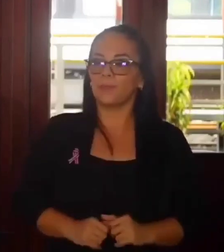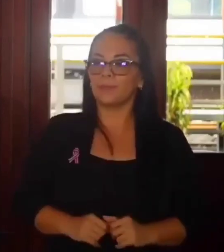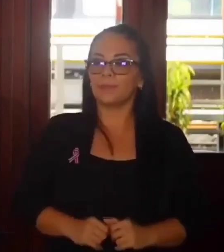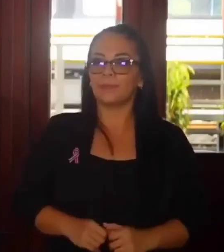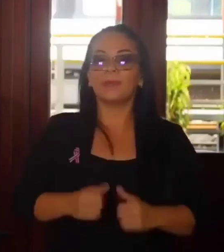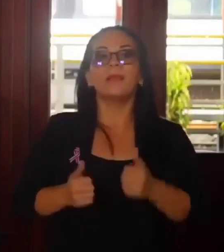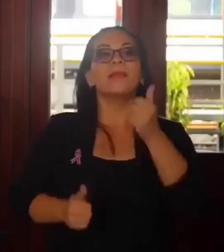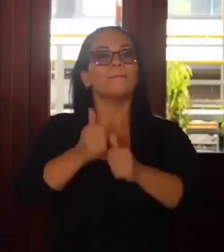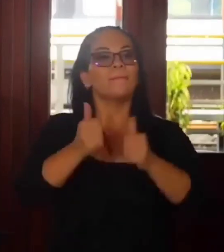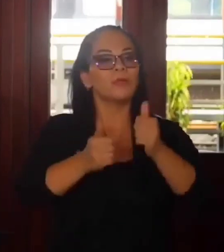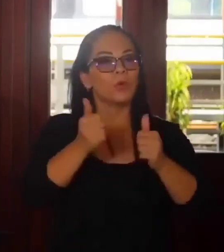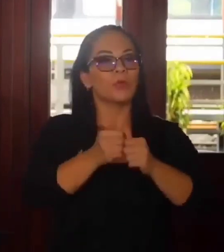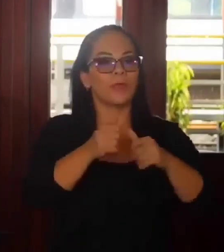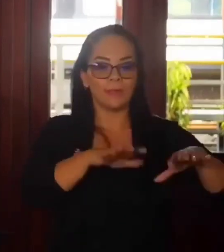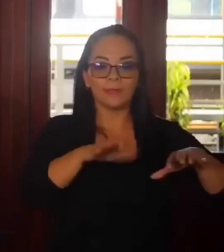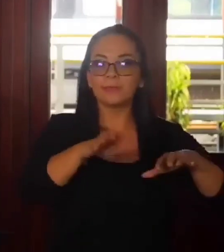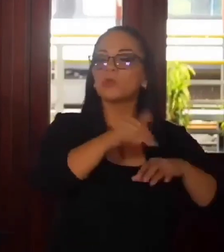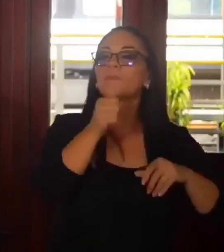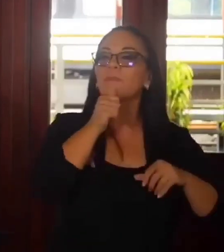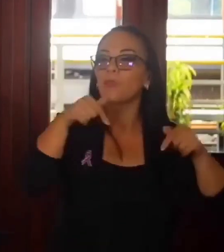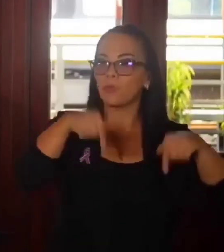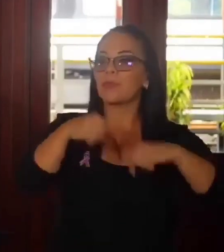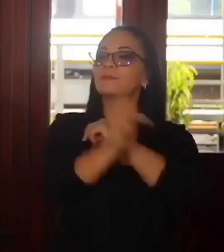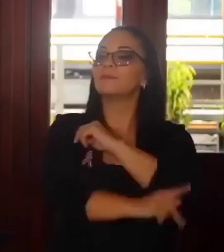del sector privado de este país